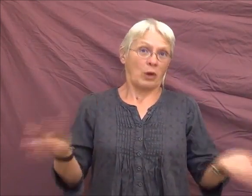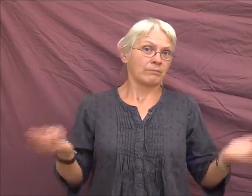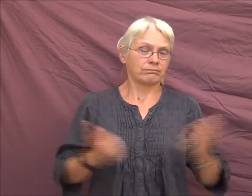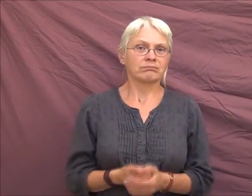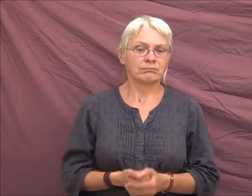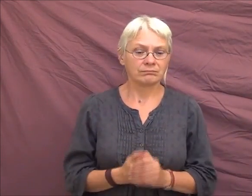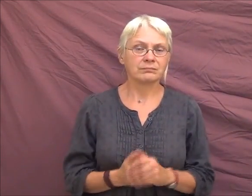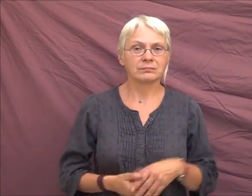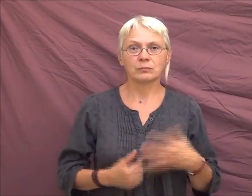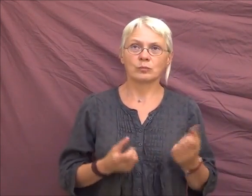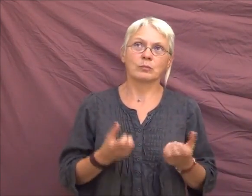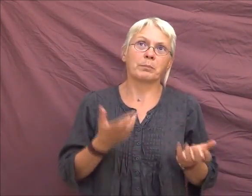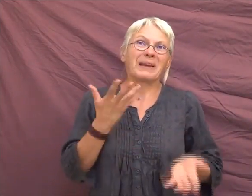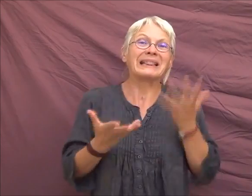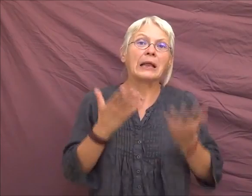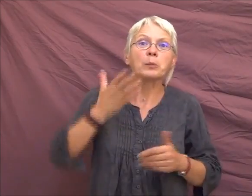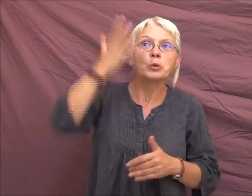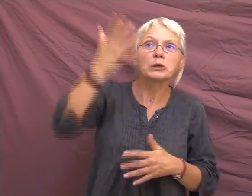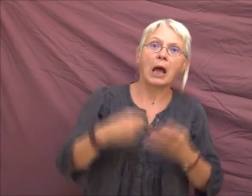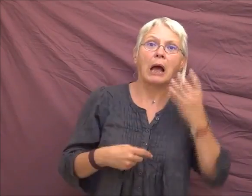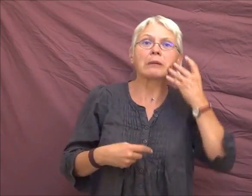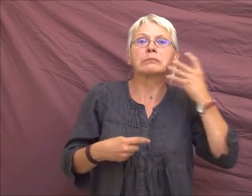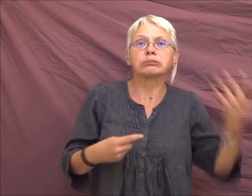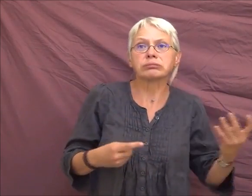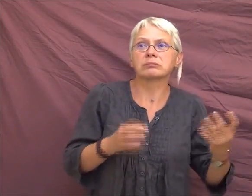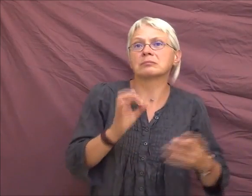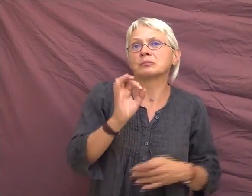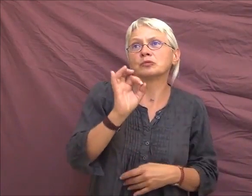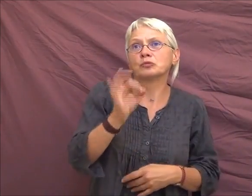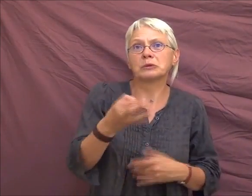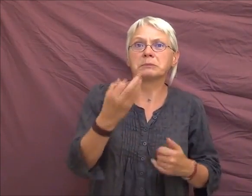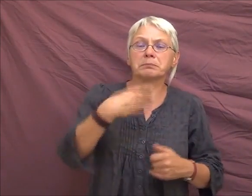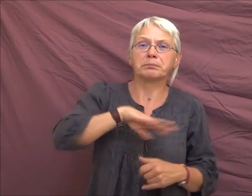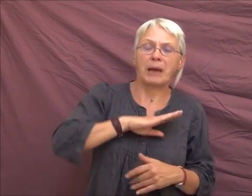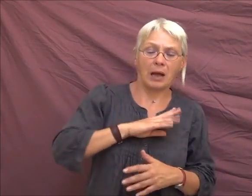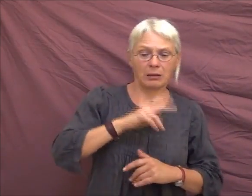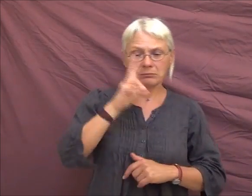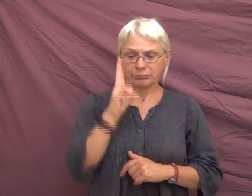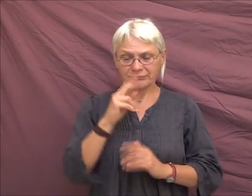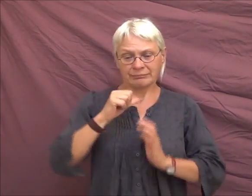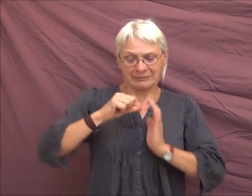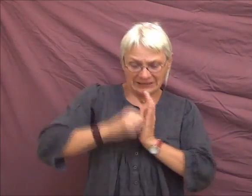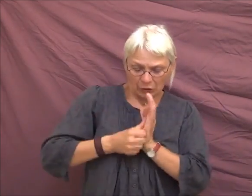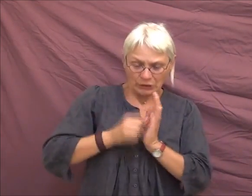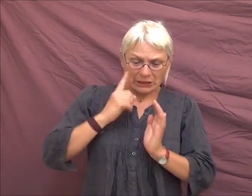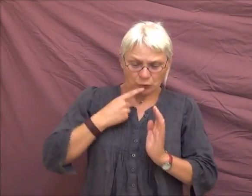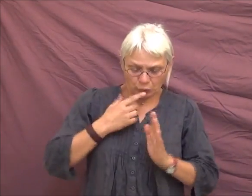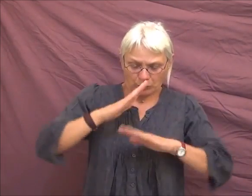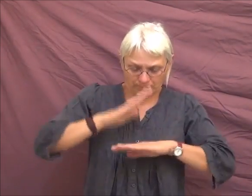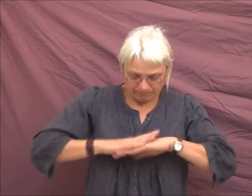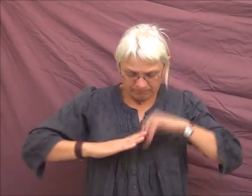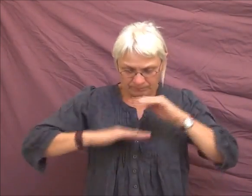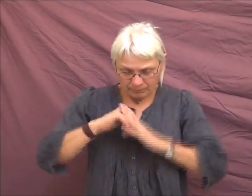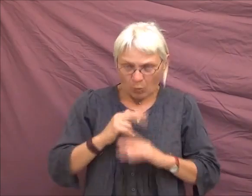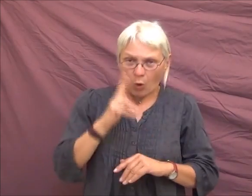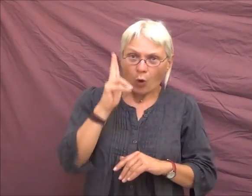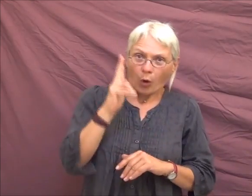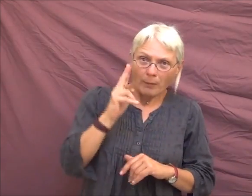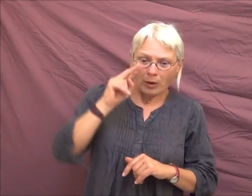Et voilà. Je ne l'aurais pas fait. Peut-être que je l'aurais fait plus tard. Avec la construction de l'identité, de savoir qui je suis. Est-ce que je veux